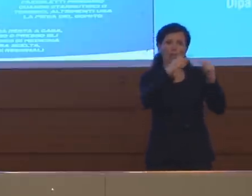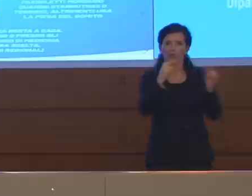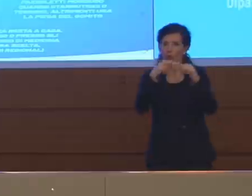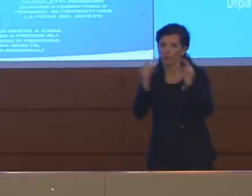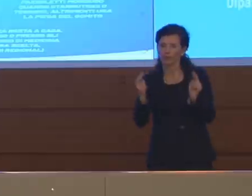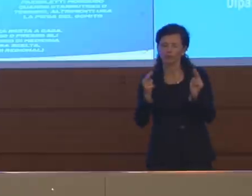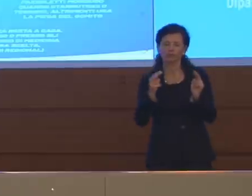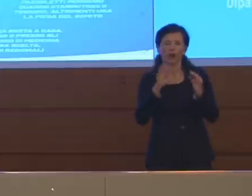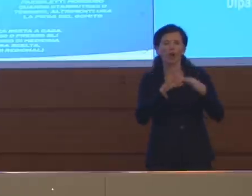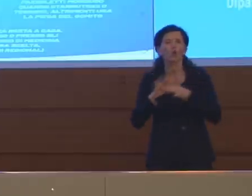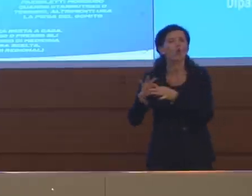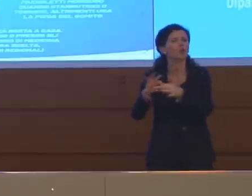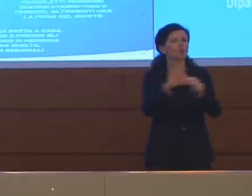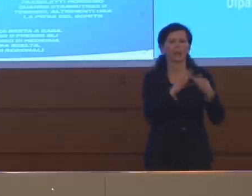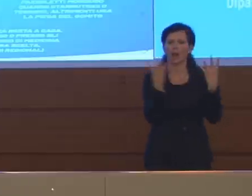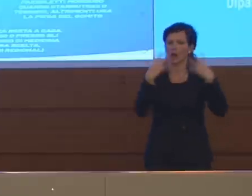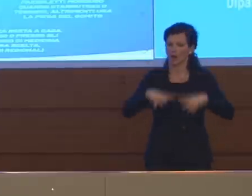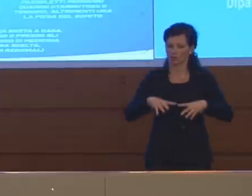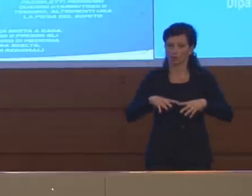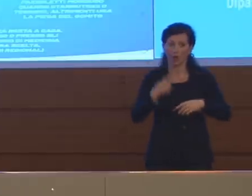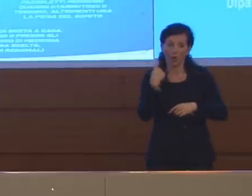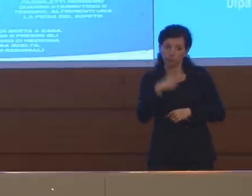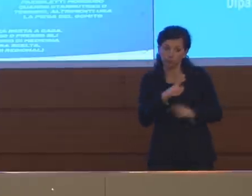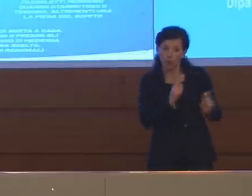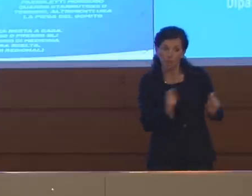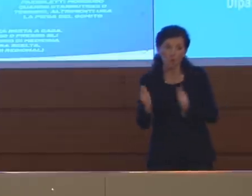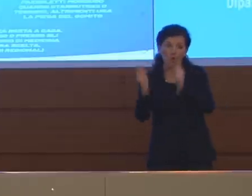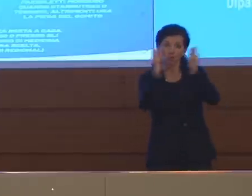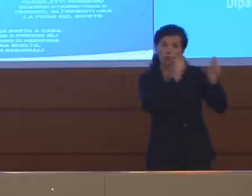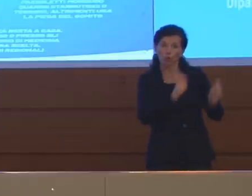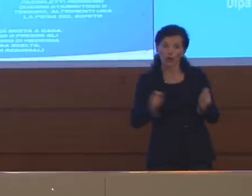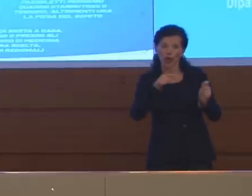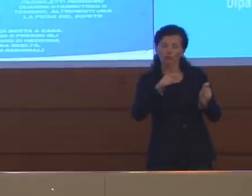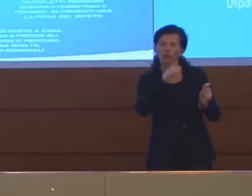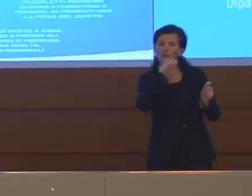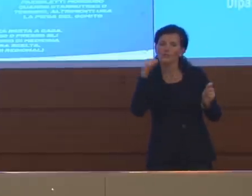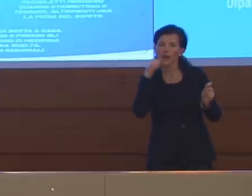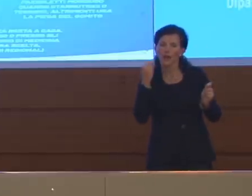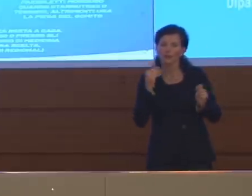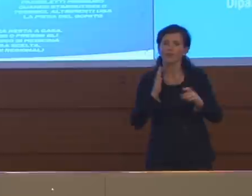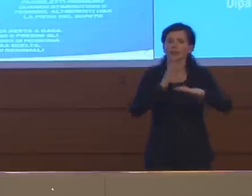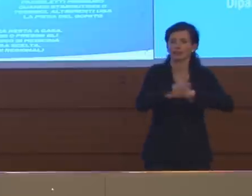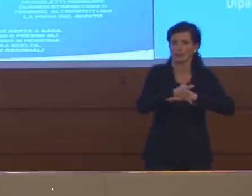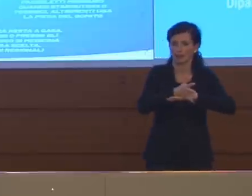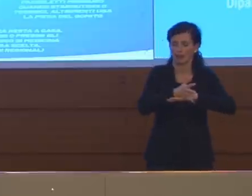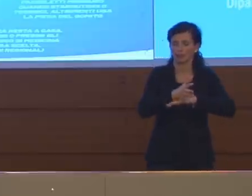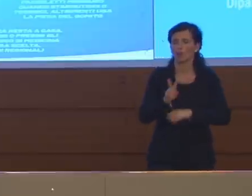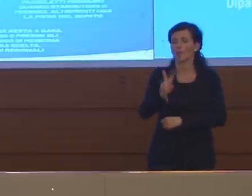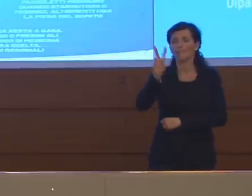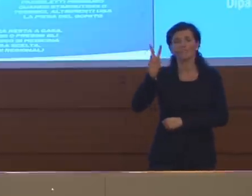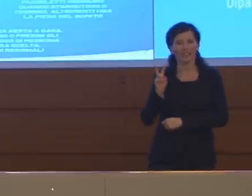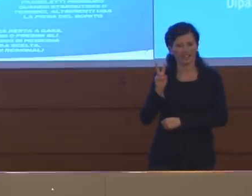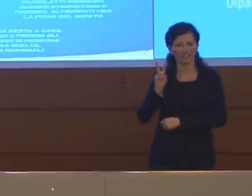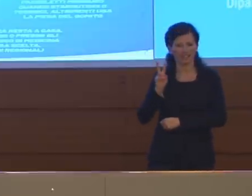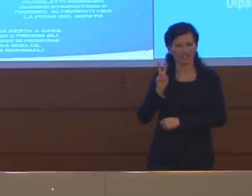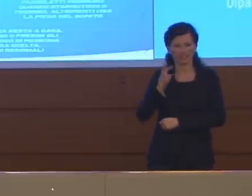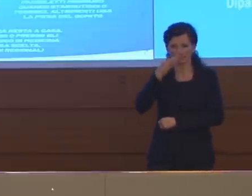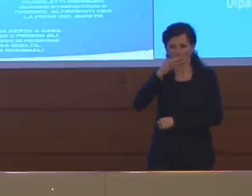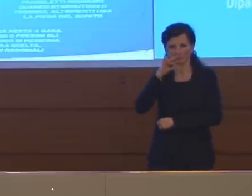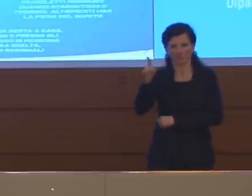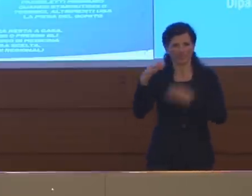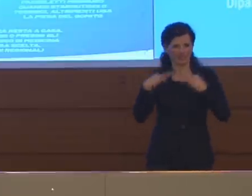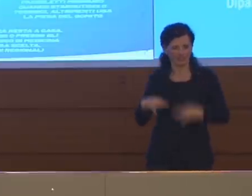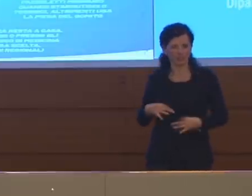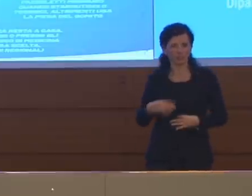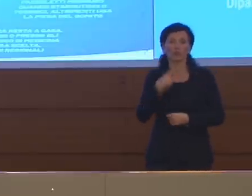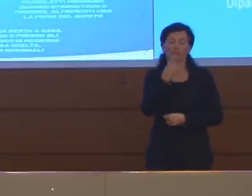Quindi questo è un sistema di monitoraggio e poi può consentire di fare interventi specifici. Venerdì scorso ci siamo parlati, abbiamo detto che c'erano oltre un